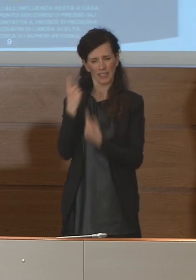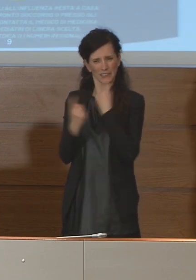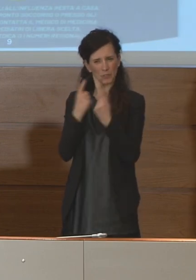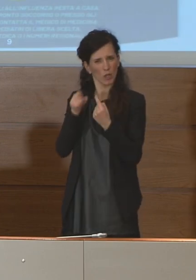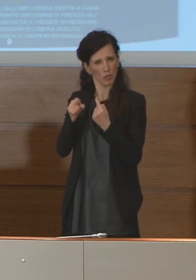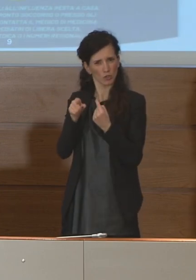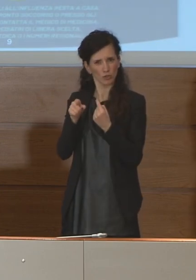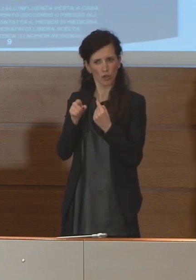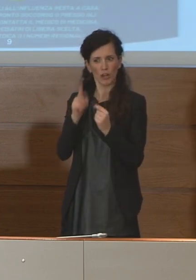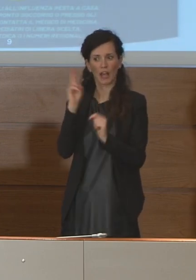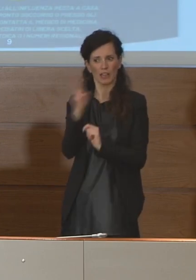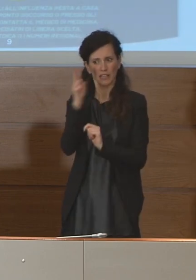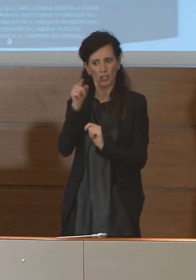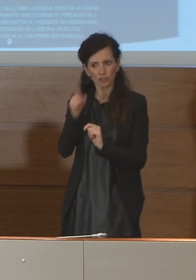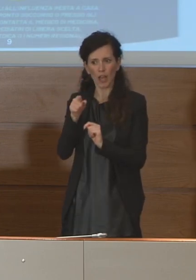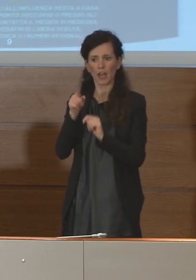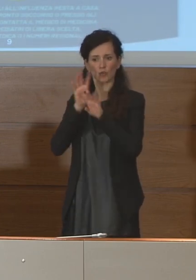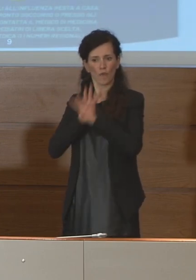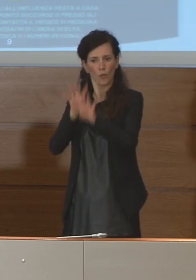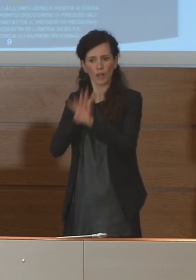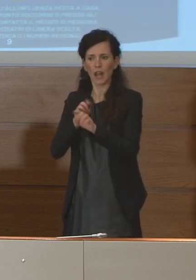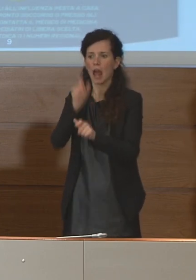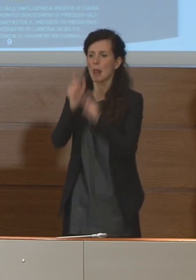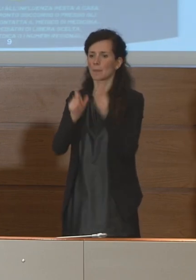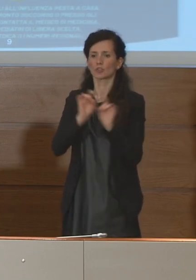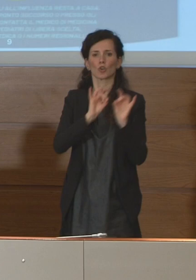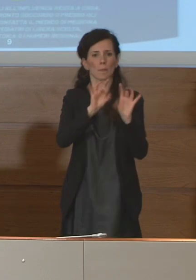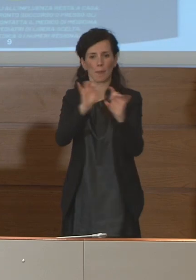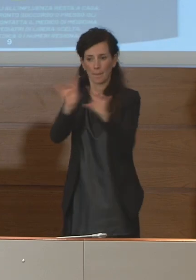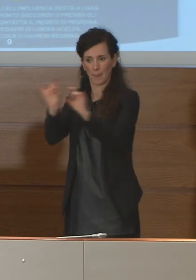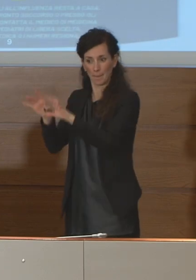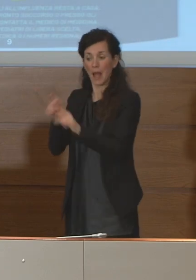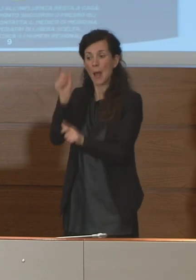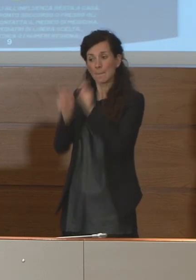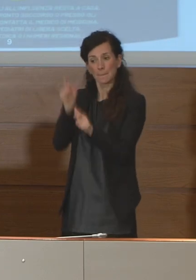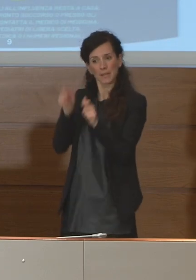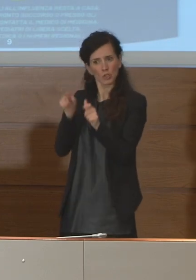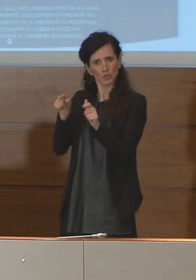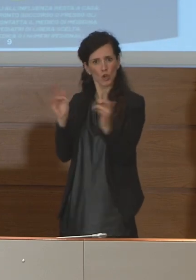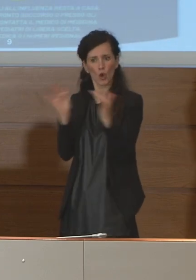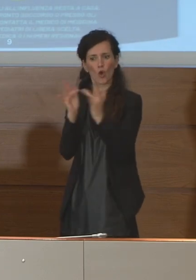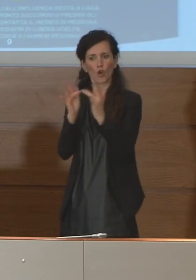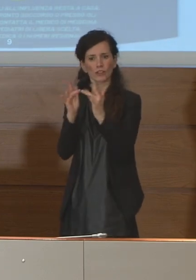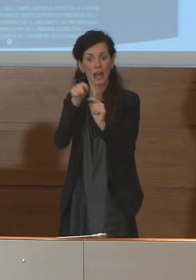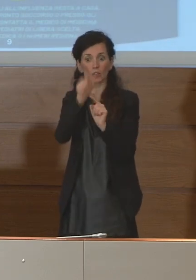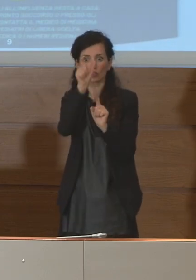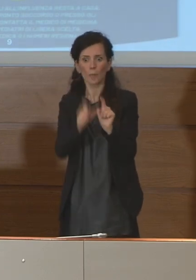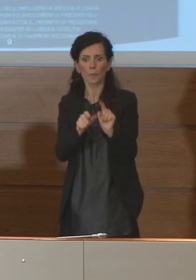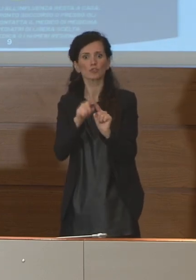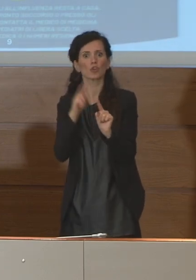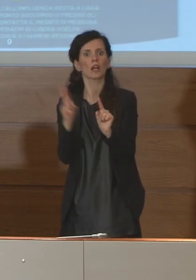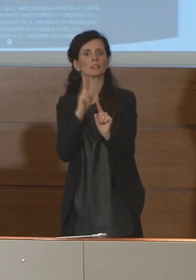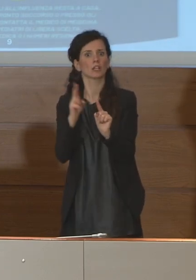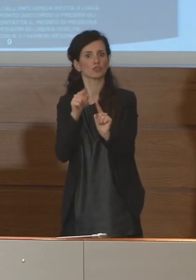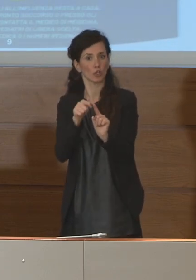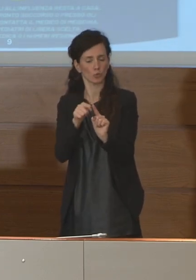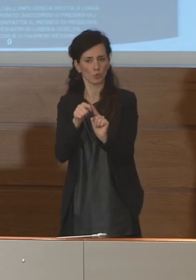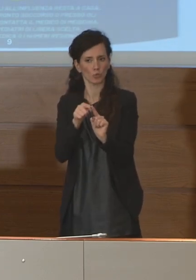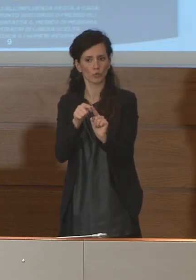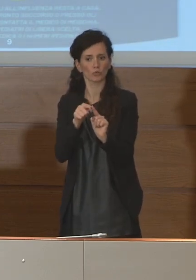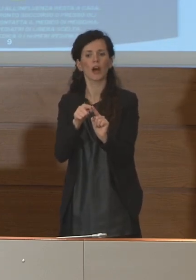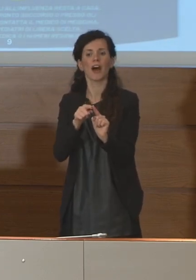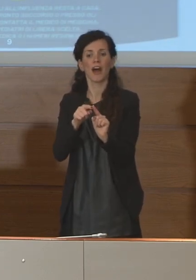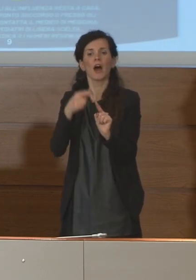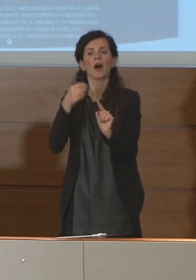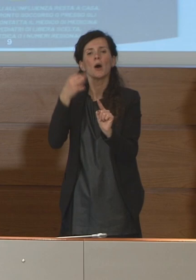controllo e dove le persone che hanno avuto contatto con la persona che era deceduta per la quale poi si era tenuto il